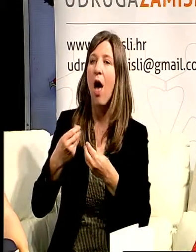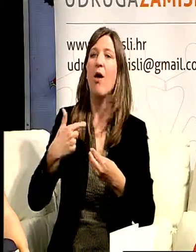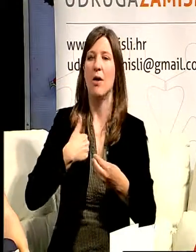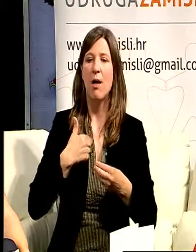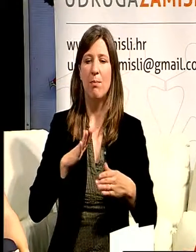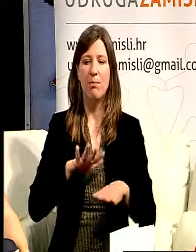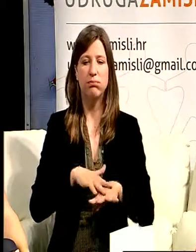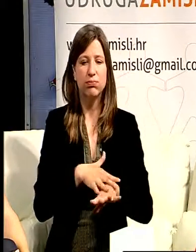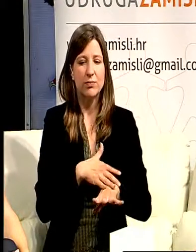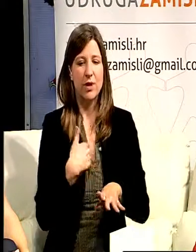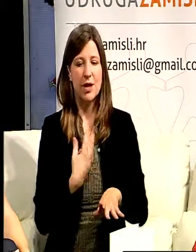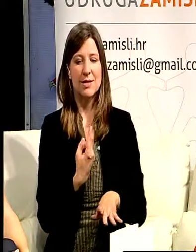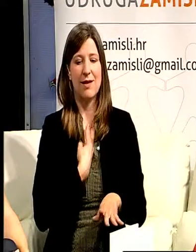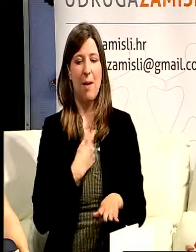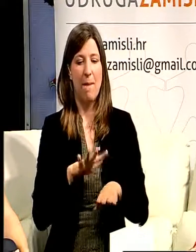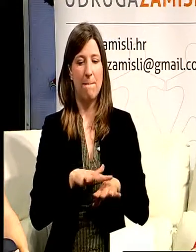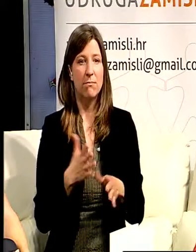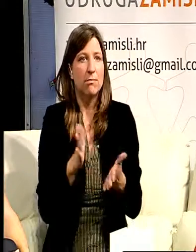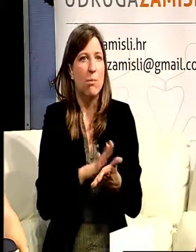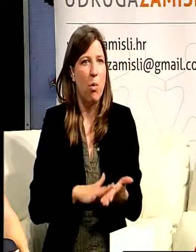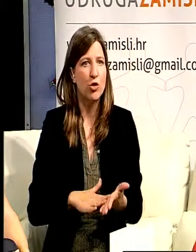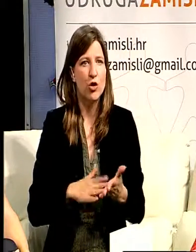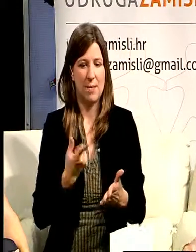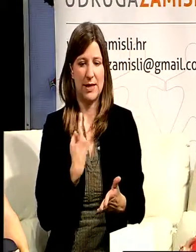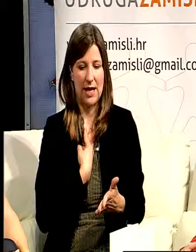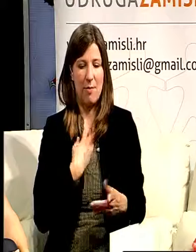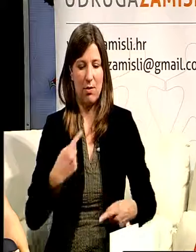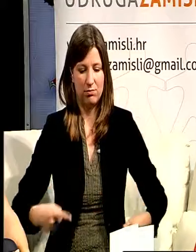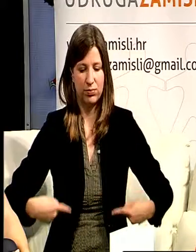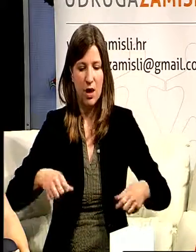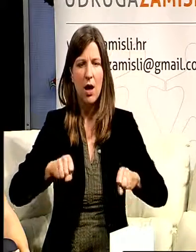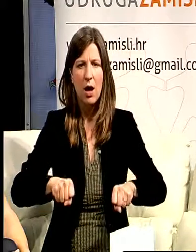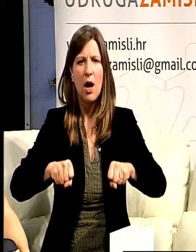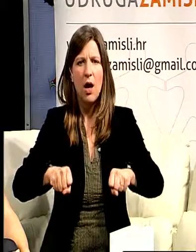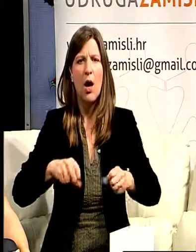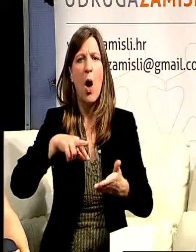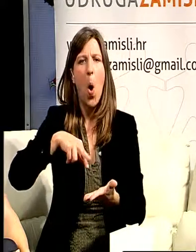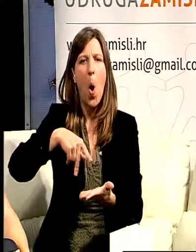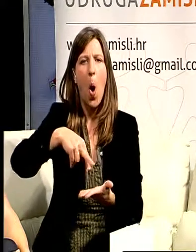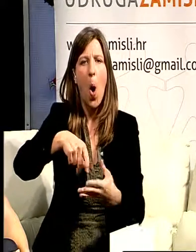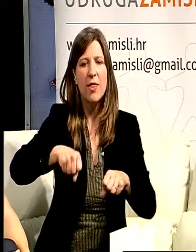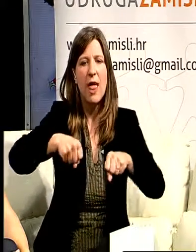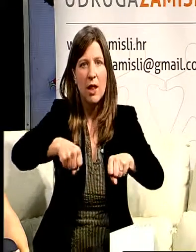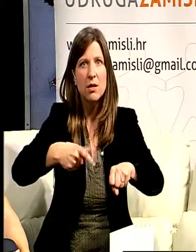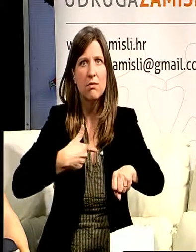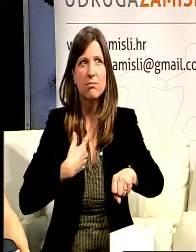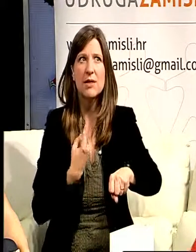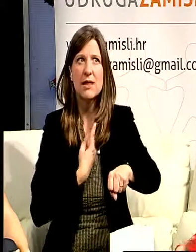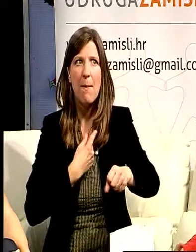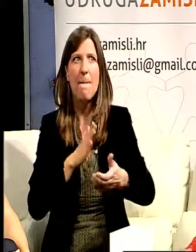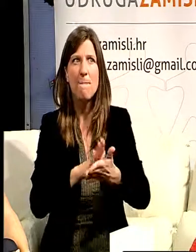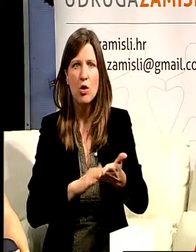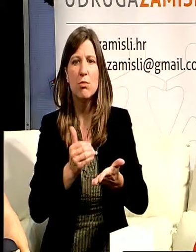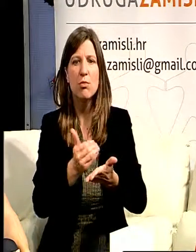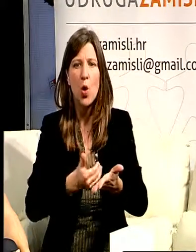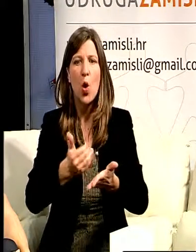uvjet da koristim prijevoz bio upravo taj da s hodalicom dođem do kombija i naravno da poslije